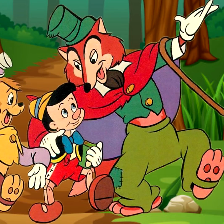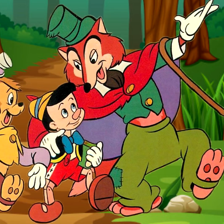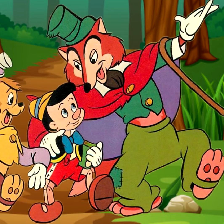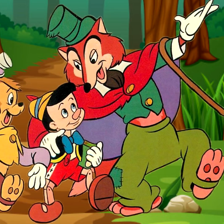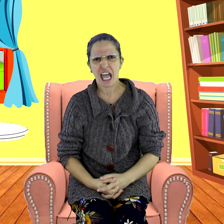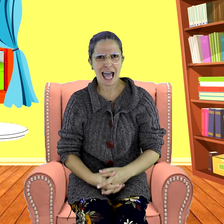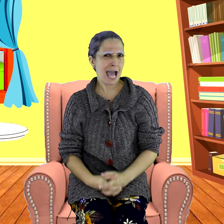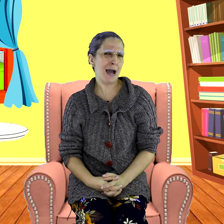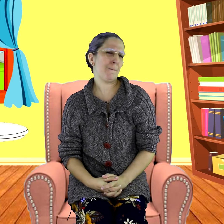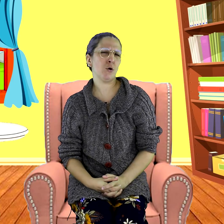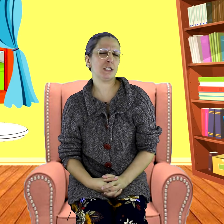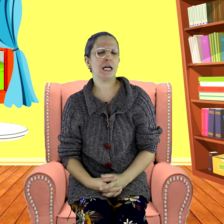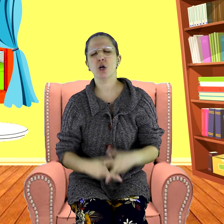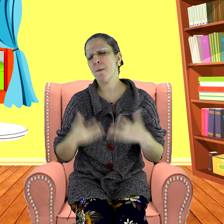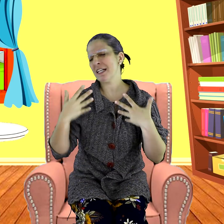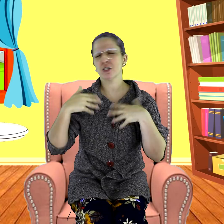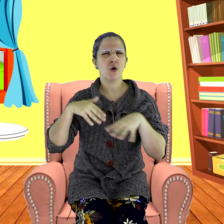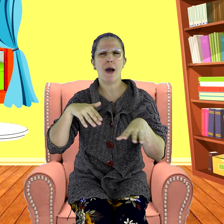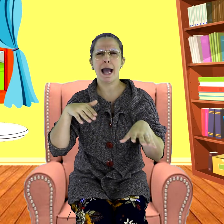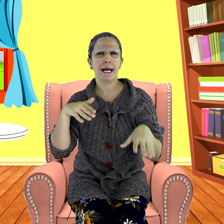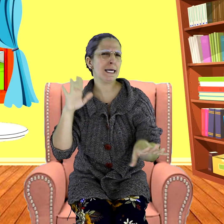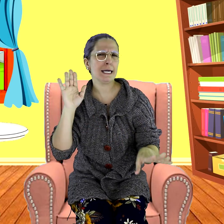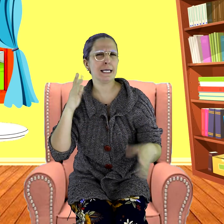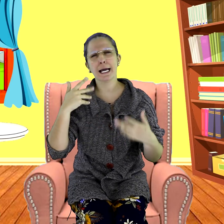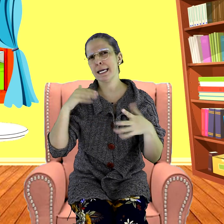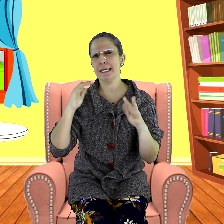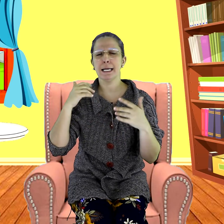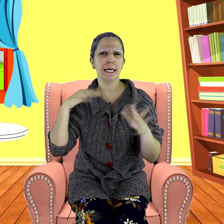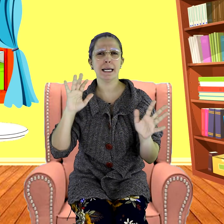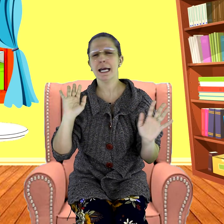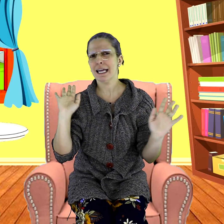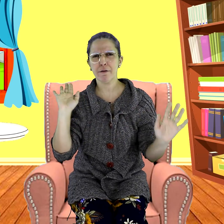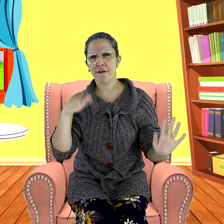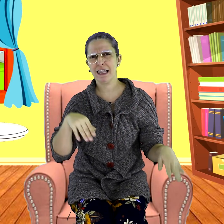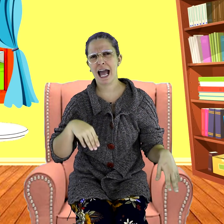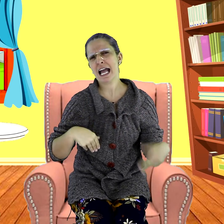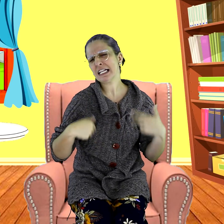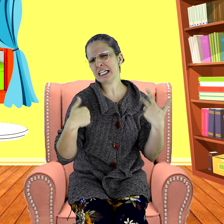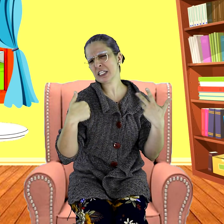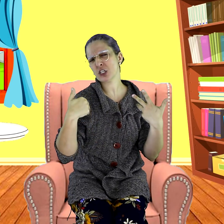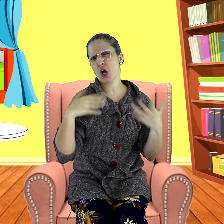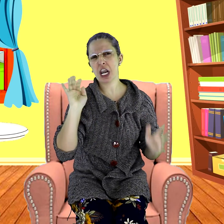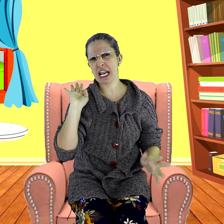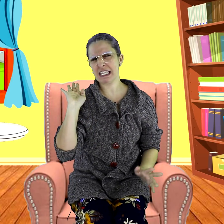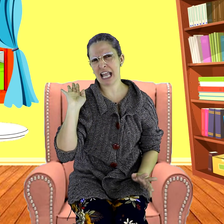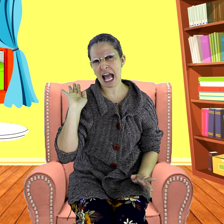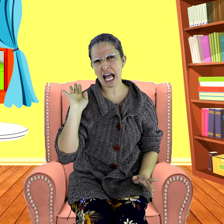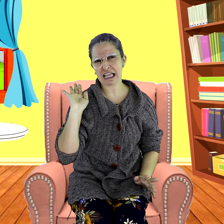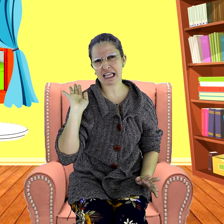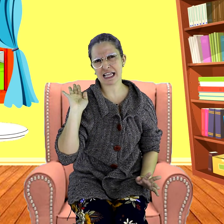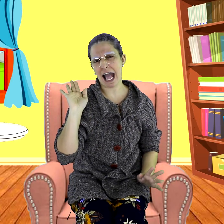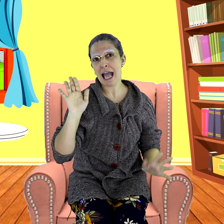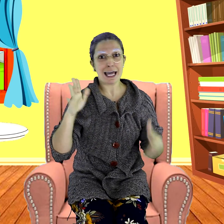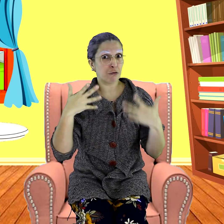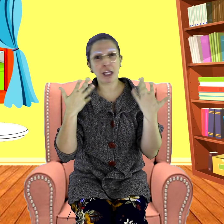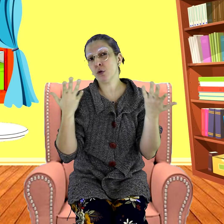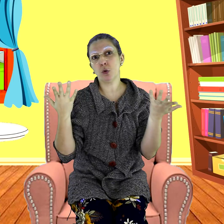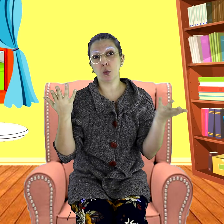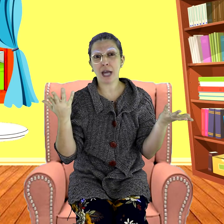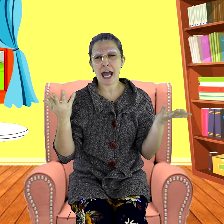A raposa começou a rir, rir, rir e falar, que escola nada. Eu tenho um lugar